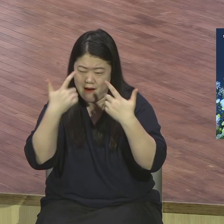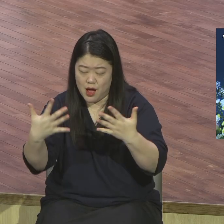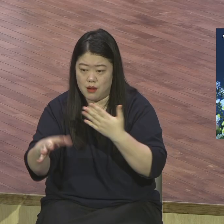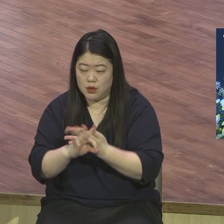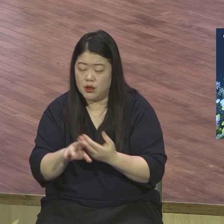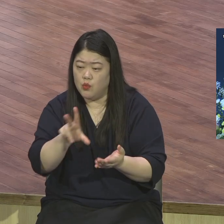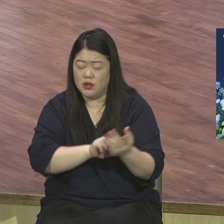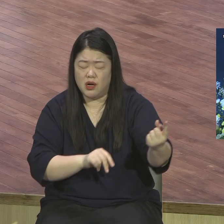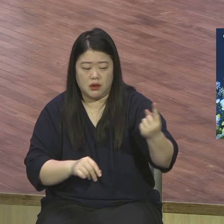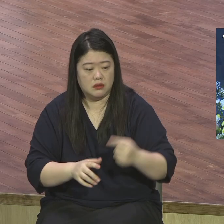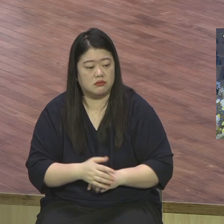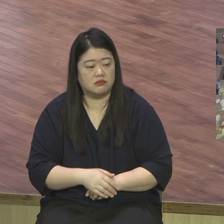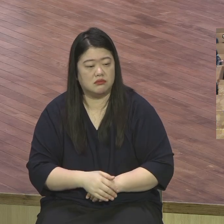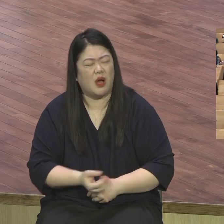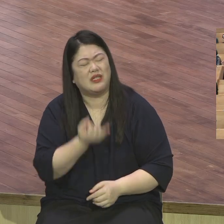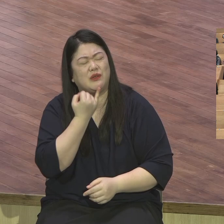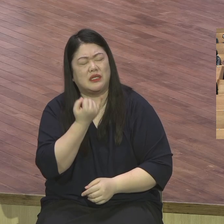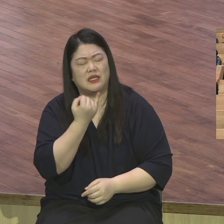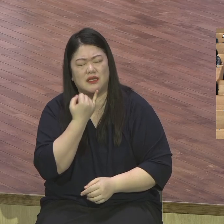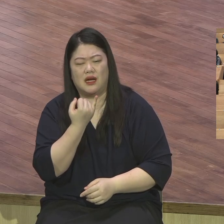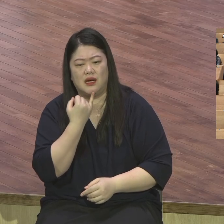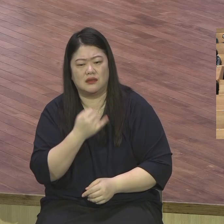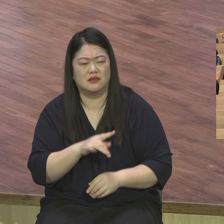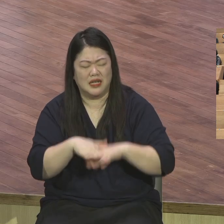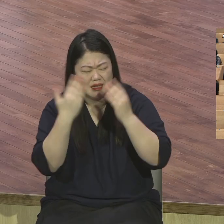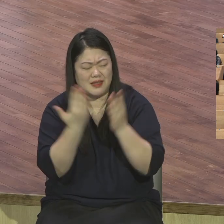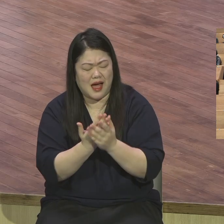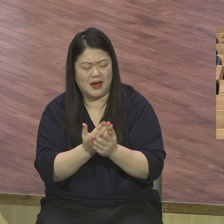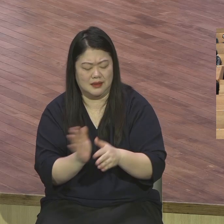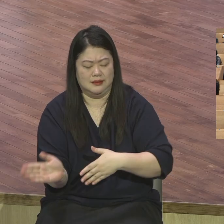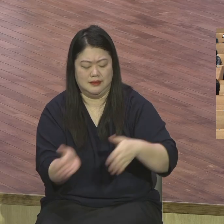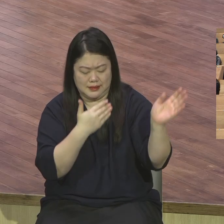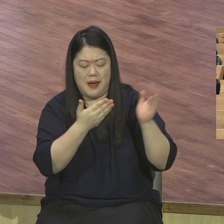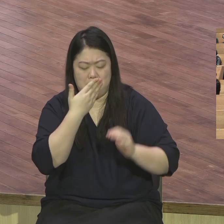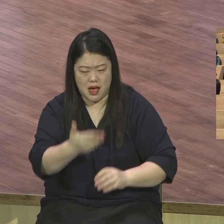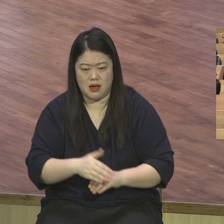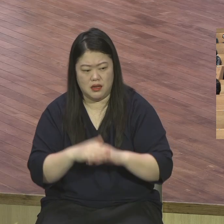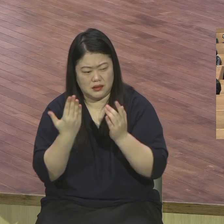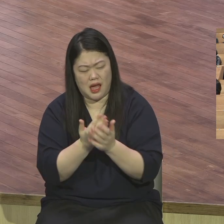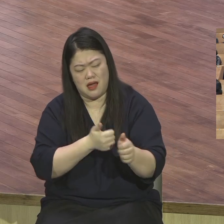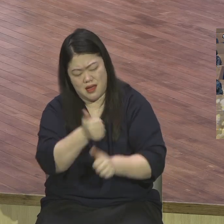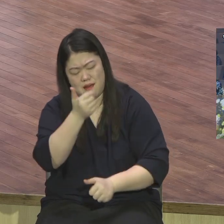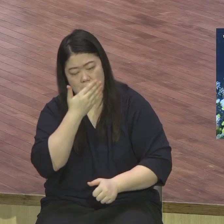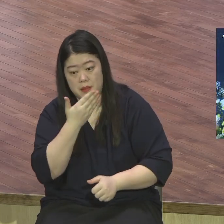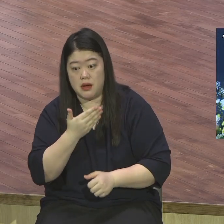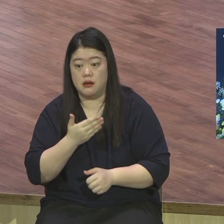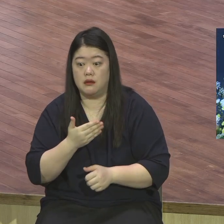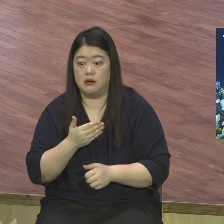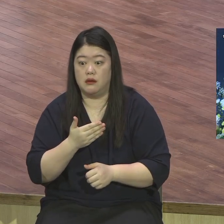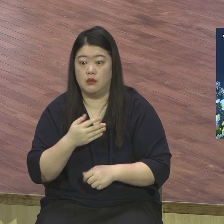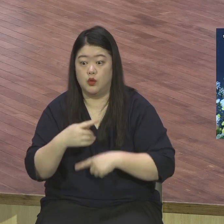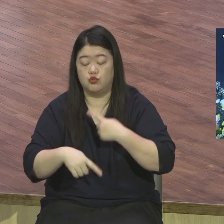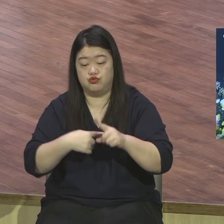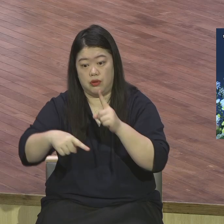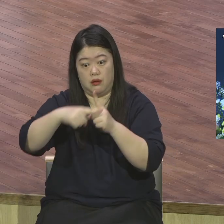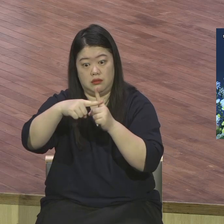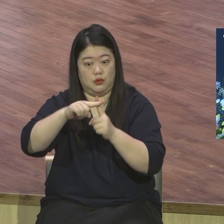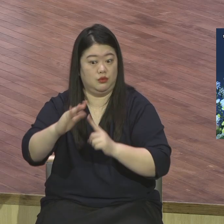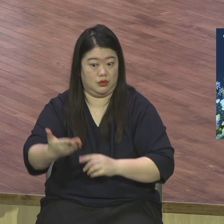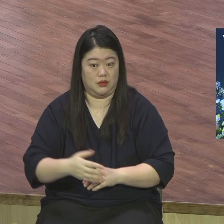You're okay 에바이스 오케이 완전 복음 체질 되어져서 천국 누립니다 내 주 예수 모신 것이 그 어디나 하늘나라